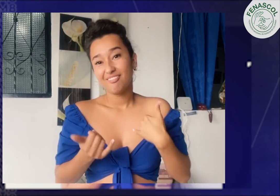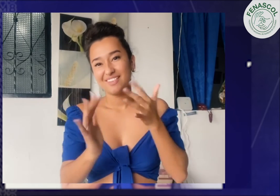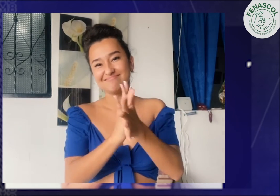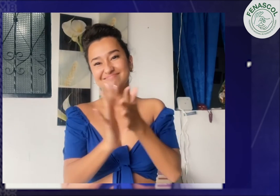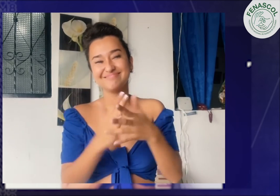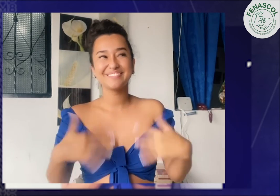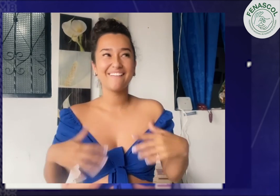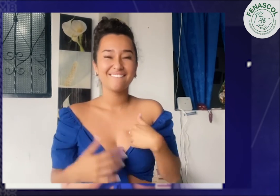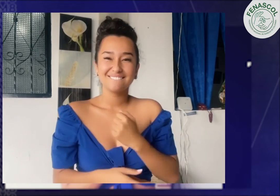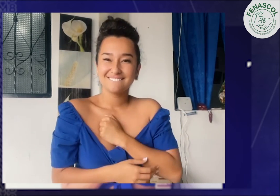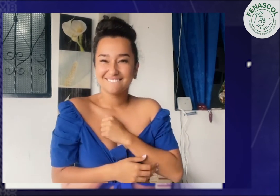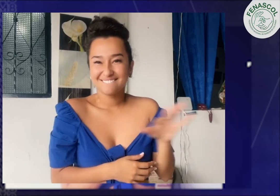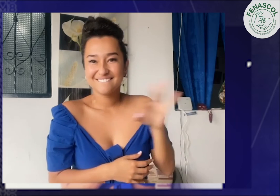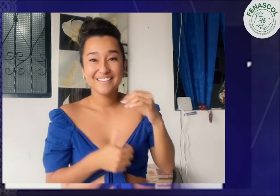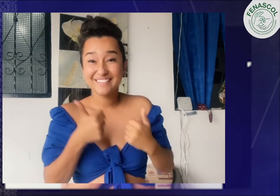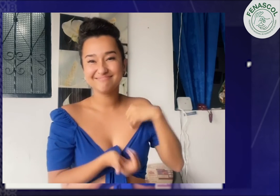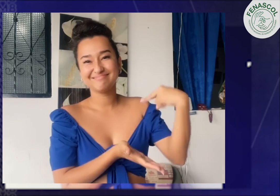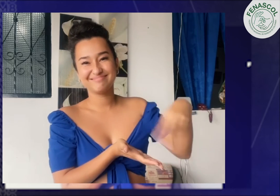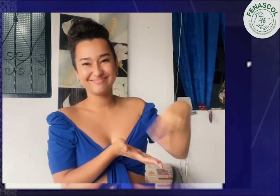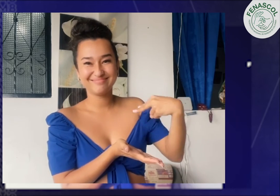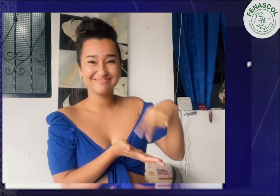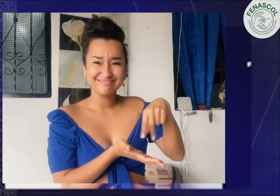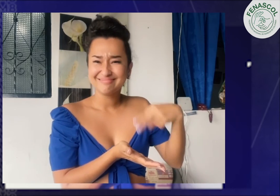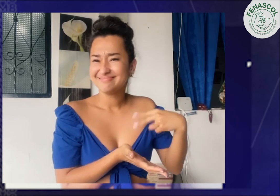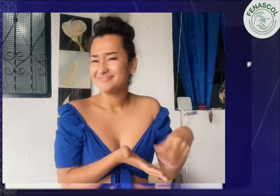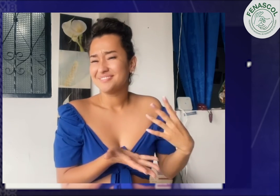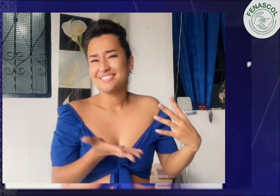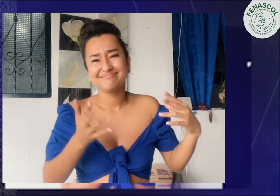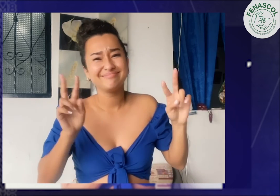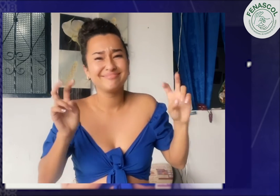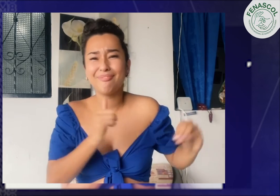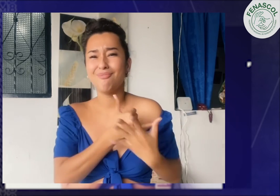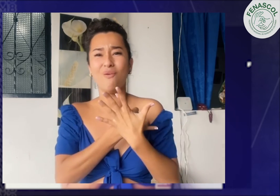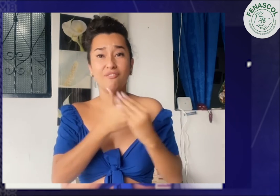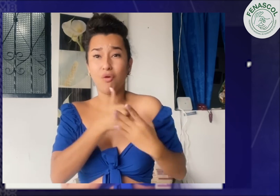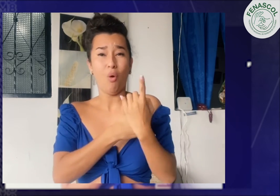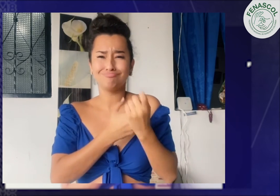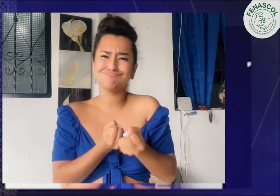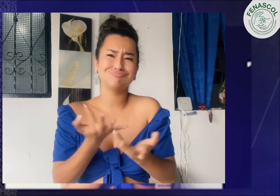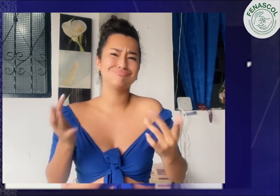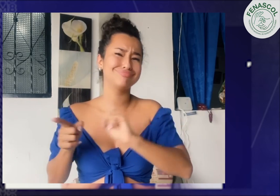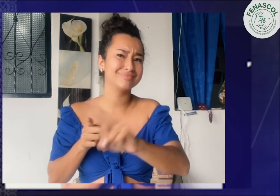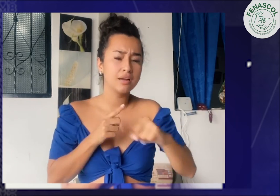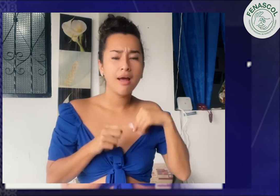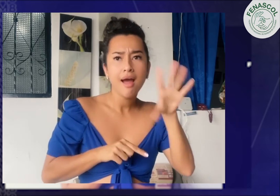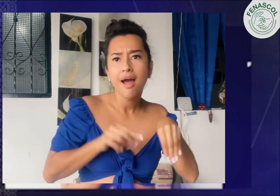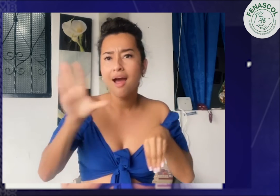Bueno, a mí me encanta bailar música folclórica de diferentes partes del país Me hace feliz aprender